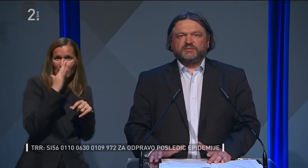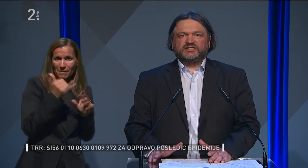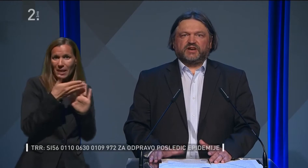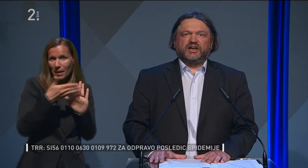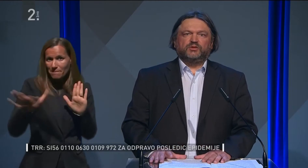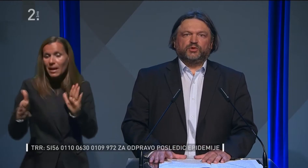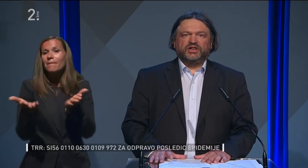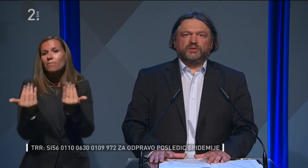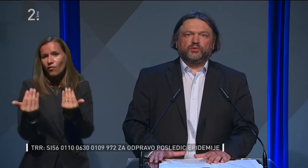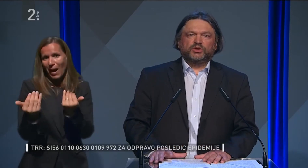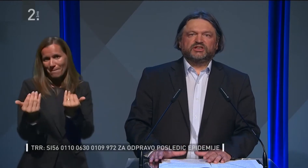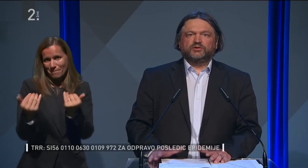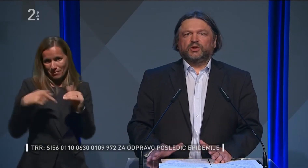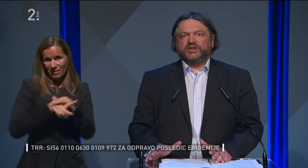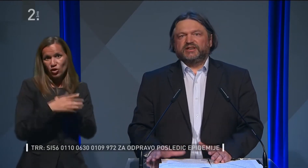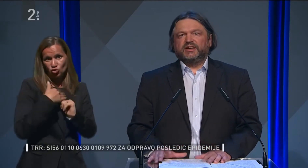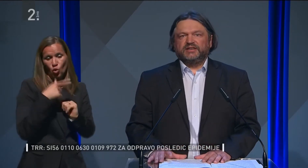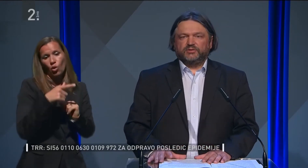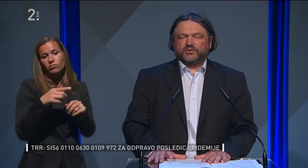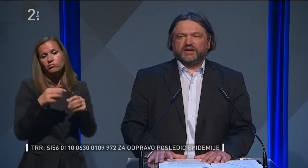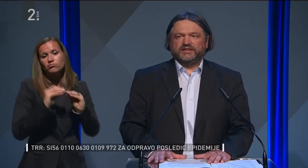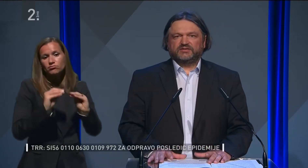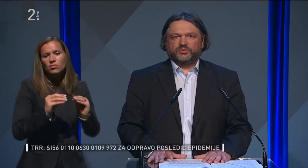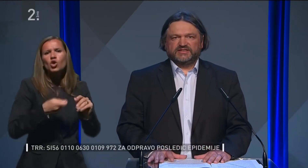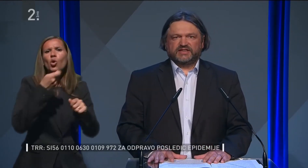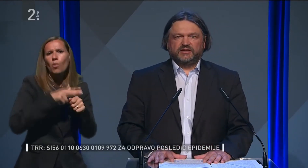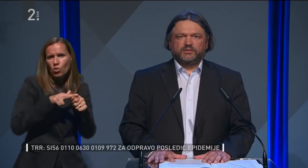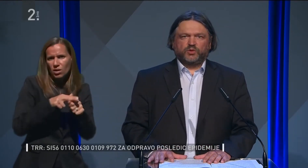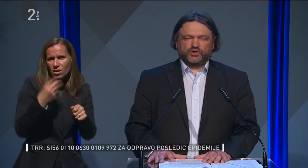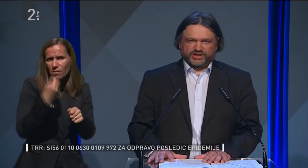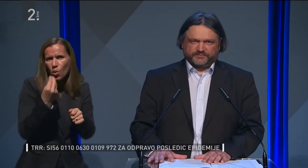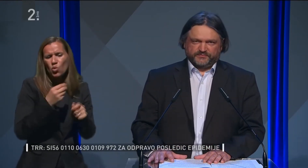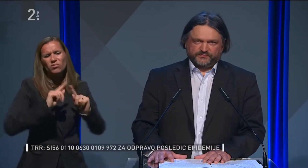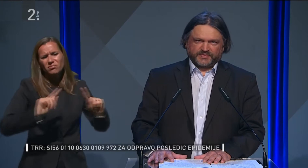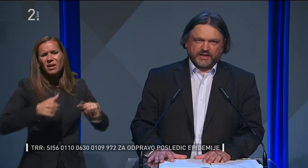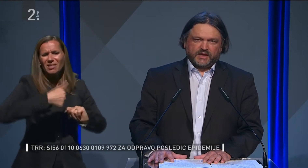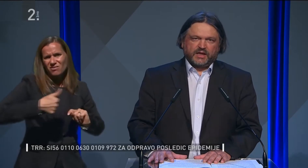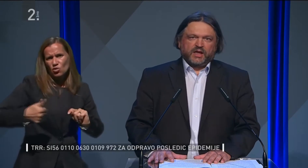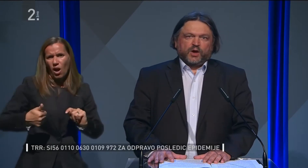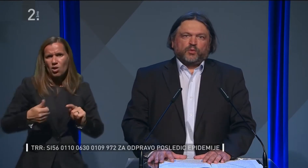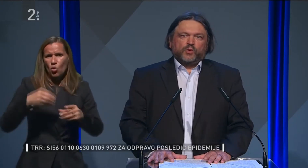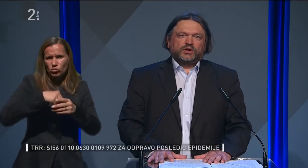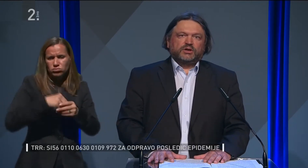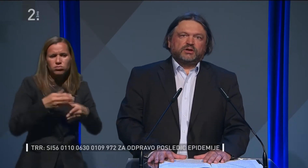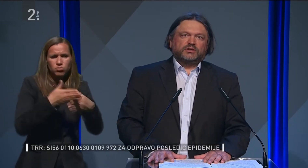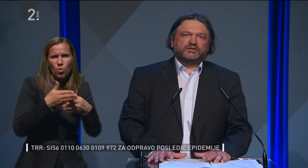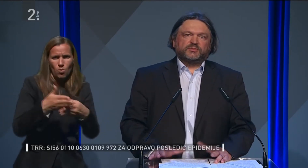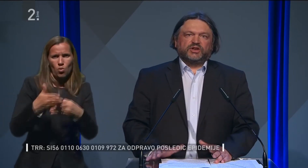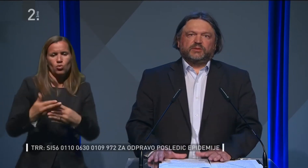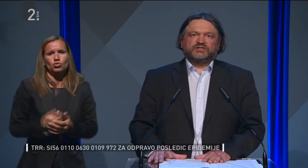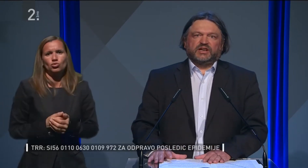in z njimi izvaja dopolnilni puk ter druge oblike individualne in skupinske pomoči. Puk,